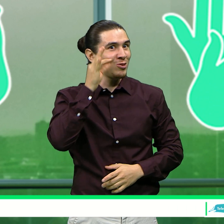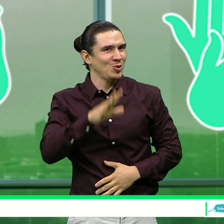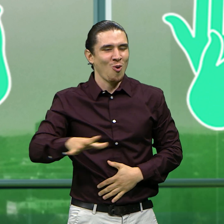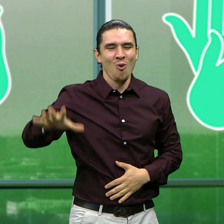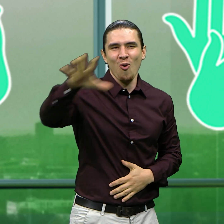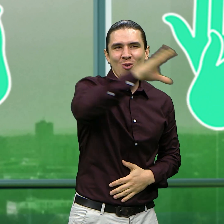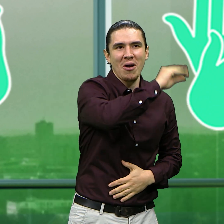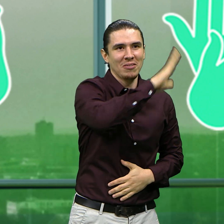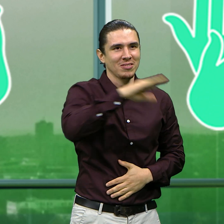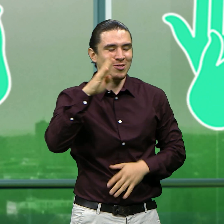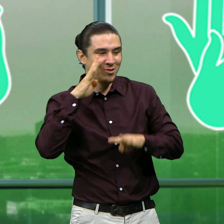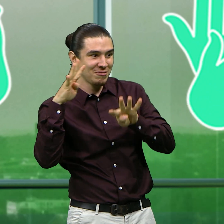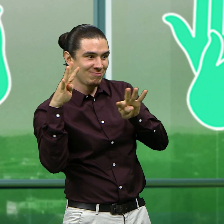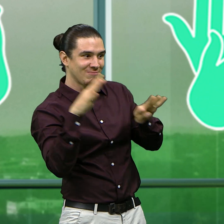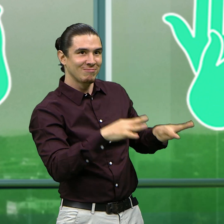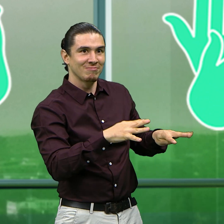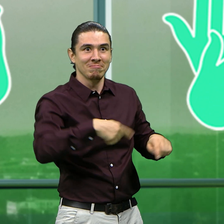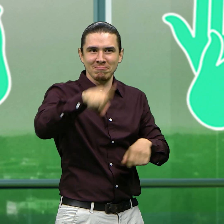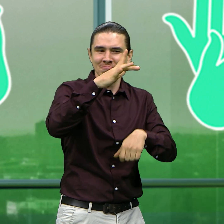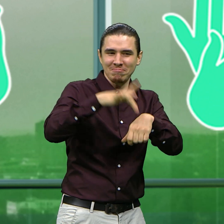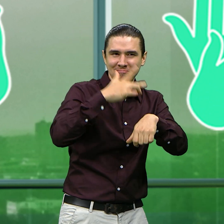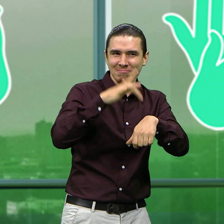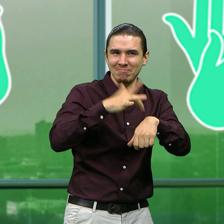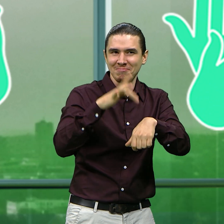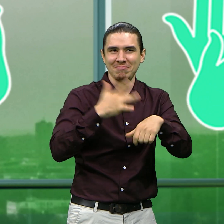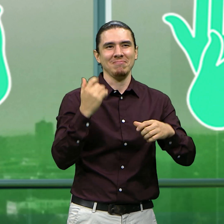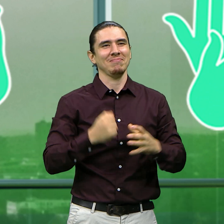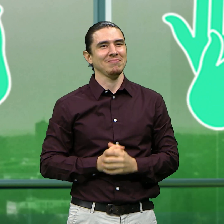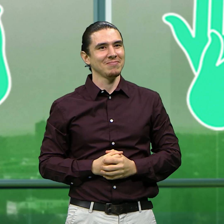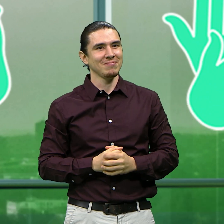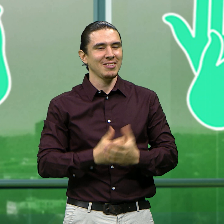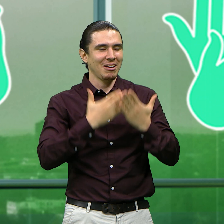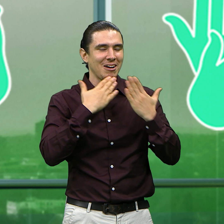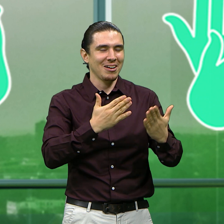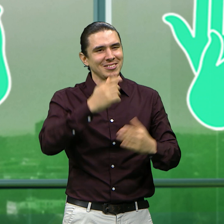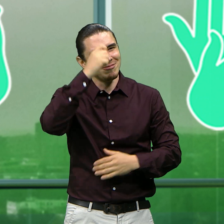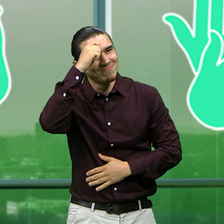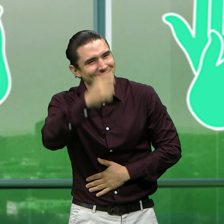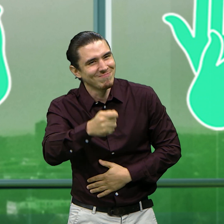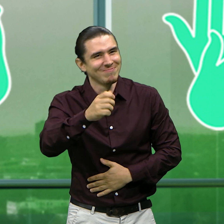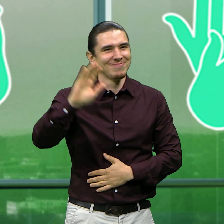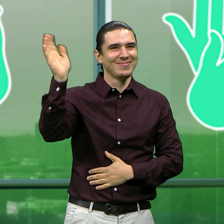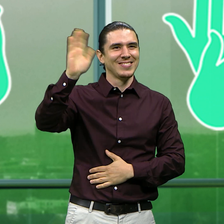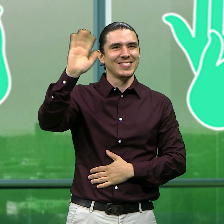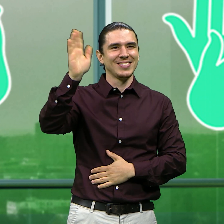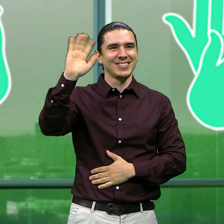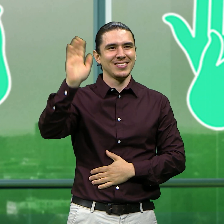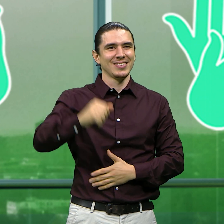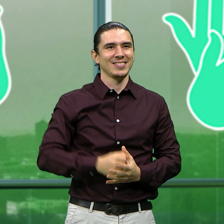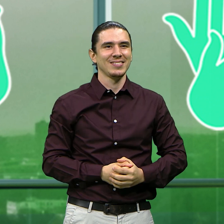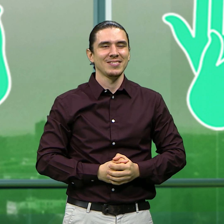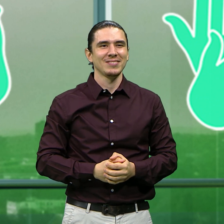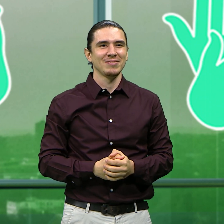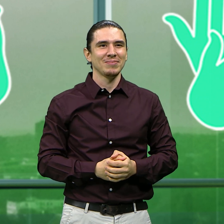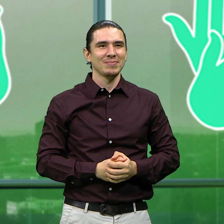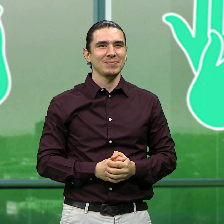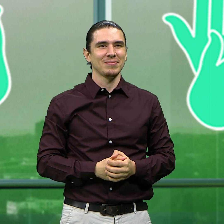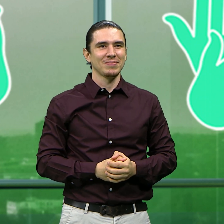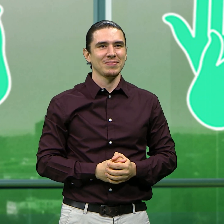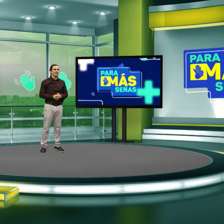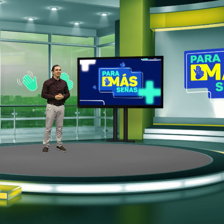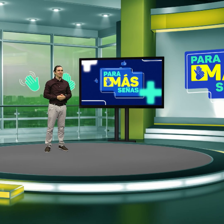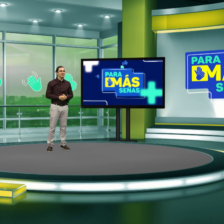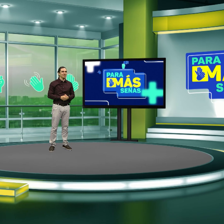Recuerden que es el programa de inclusión, no solo para sordos, sino también para toda la comunidad. Es un honor para mí acompañarlos.